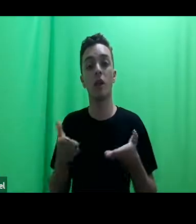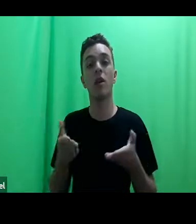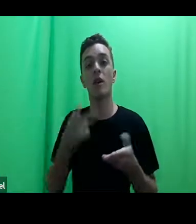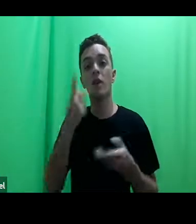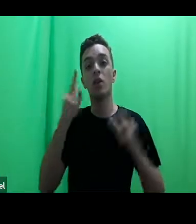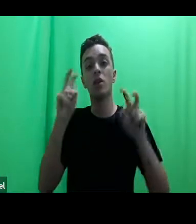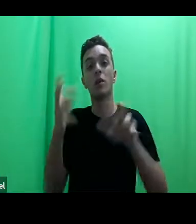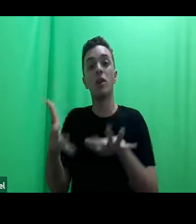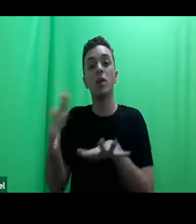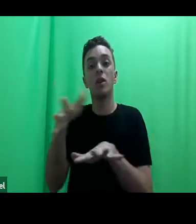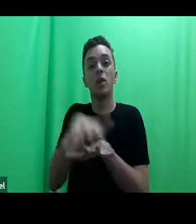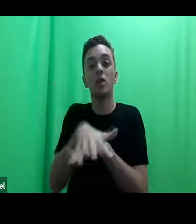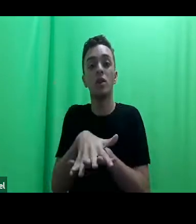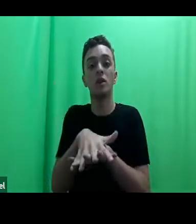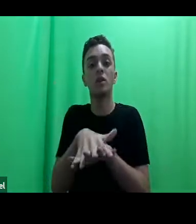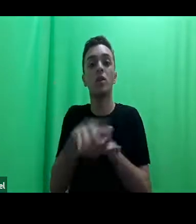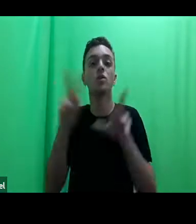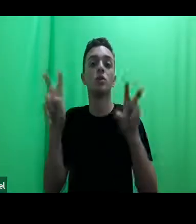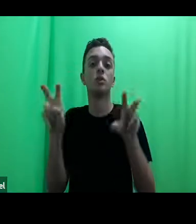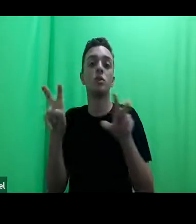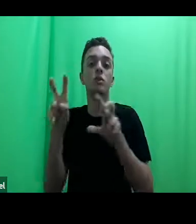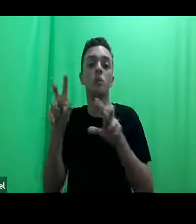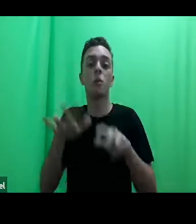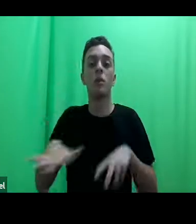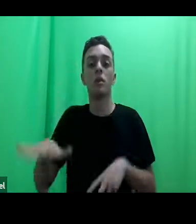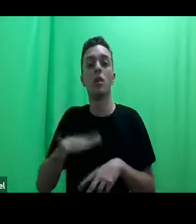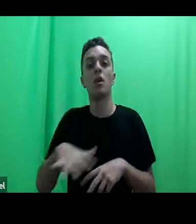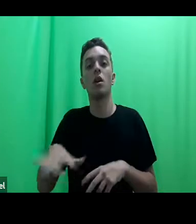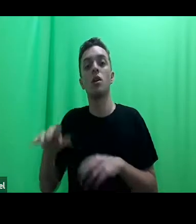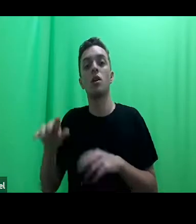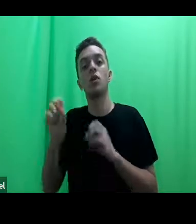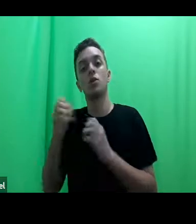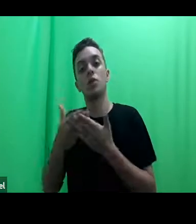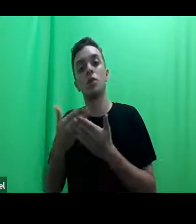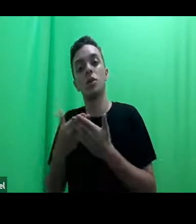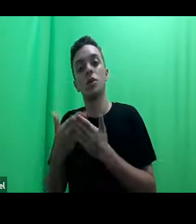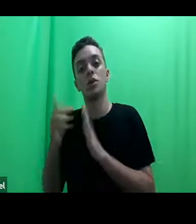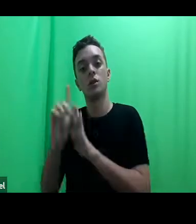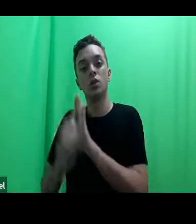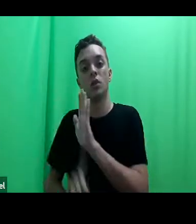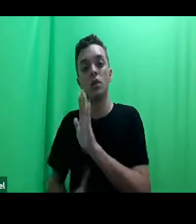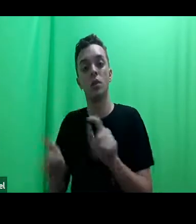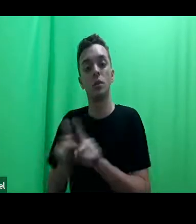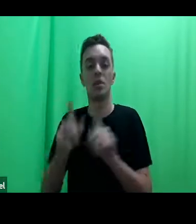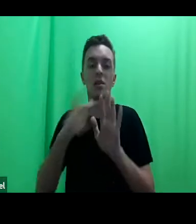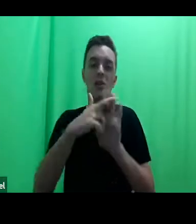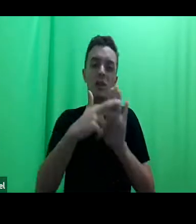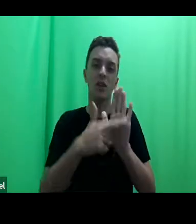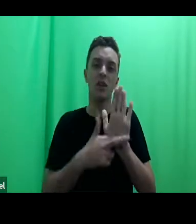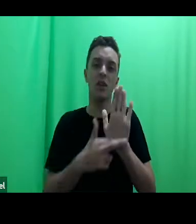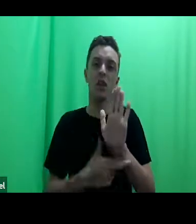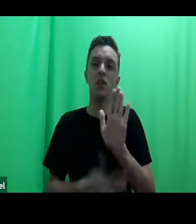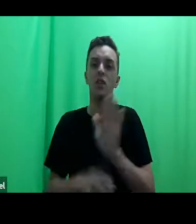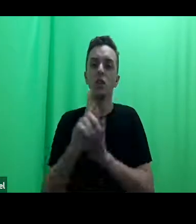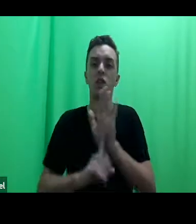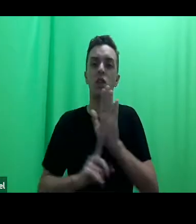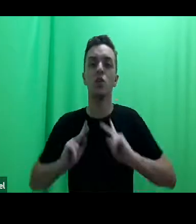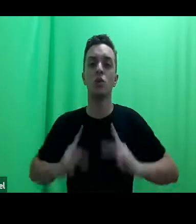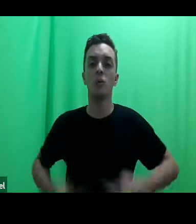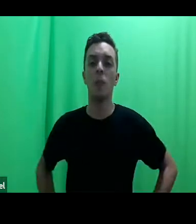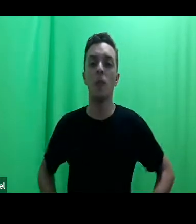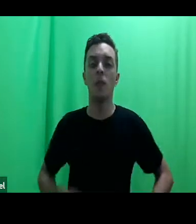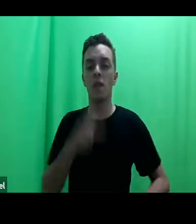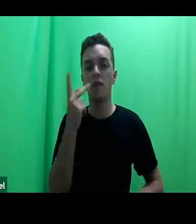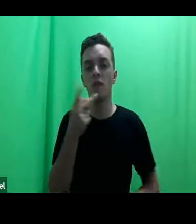de sujeitos de direito, várias normas de direitos humanos, tratam dos direitos de